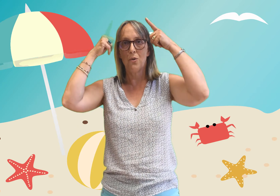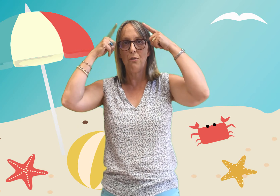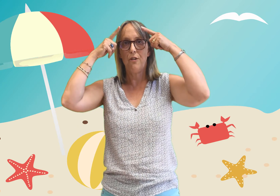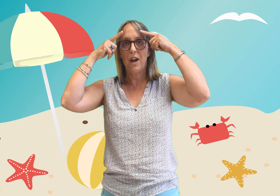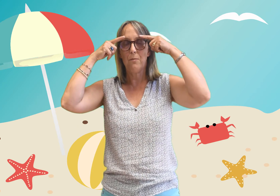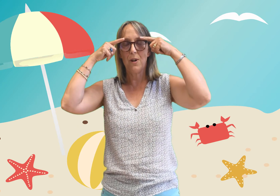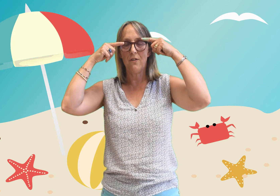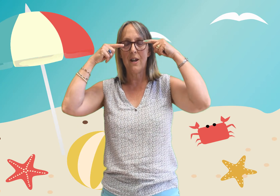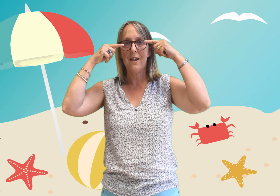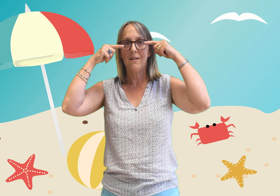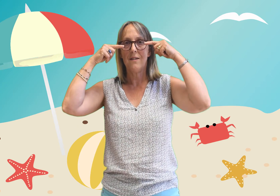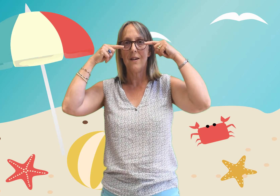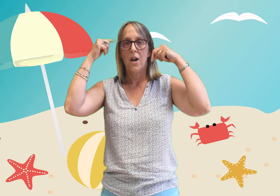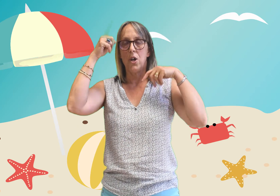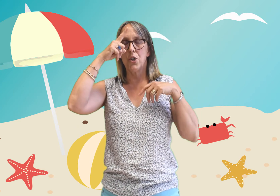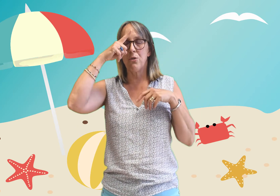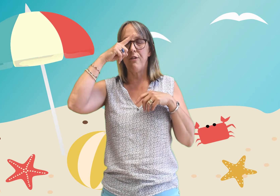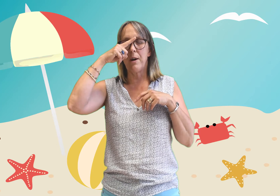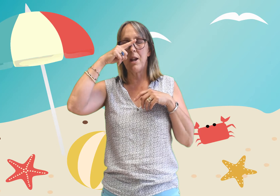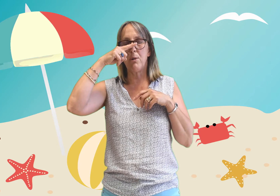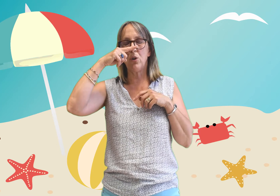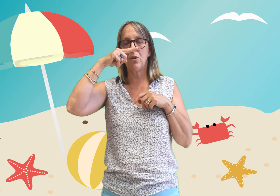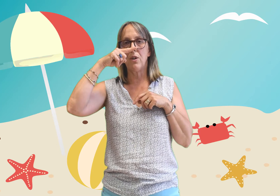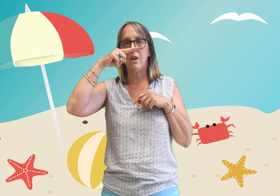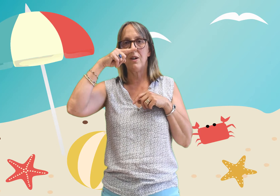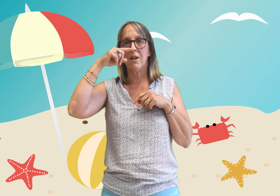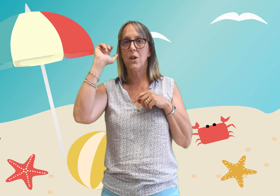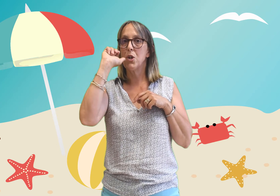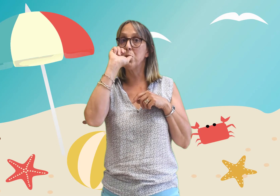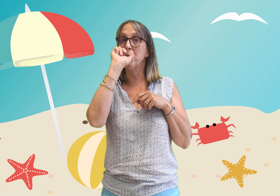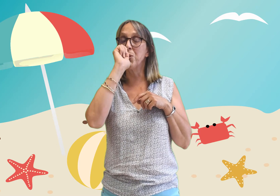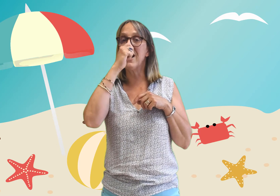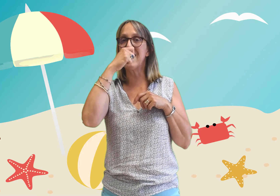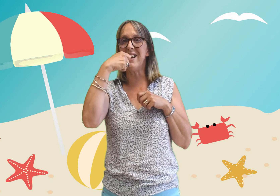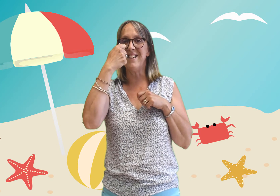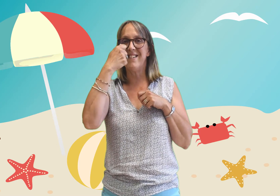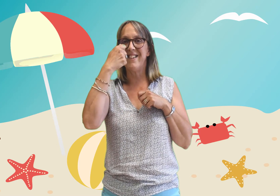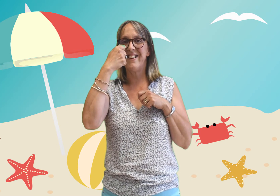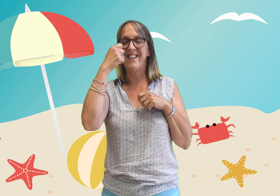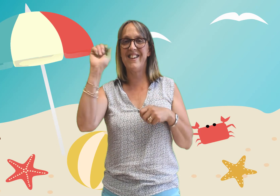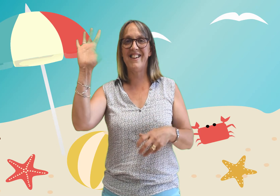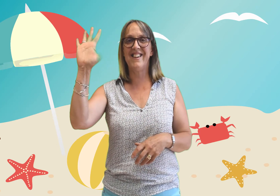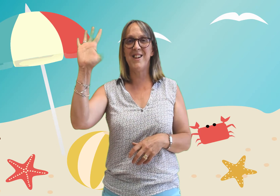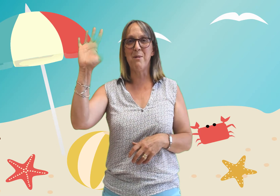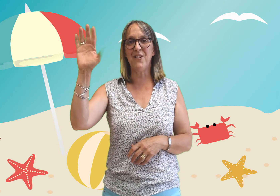ferme les volets je ferme la porte je tourne la clé et bonnes